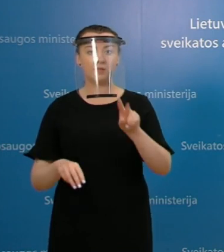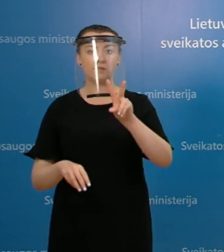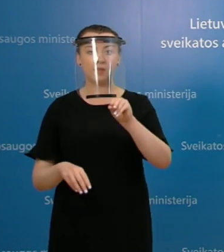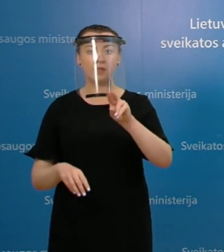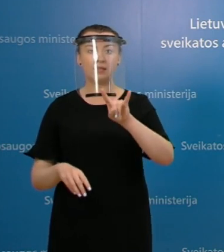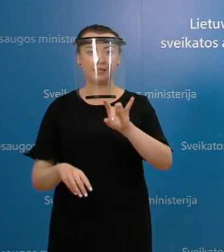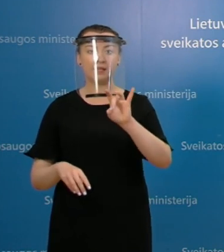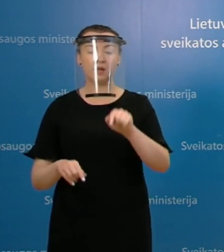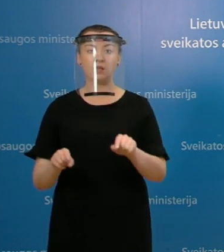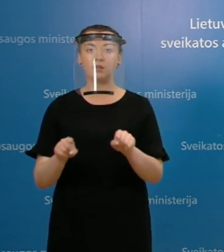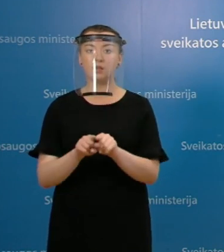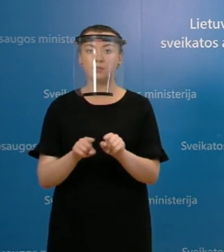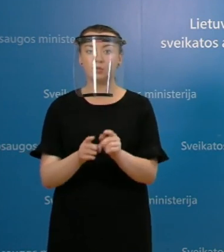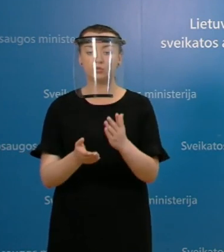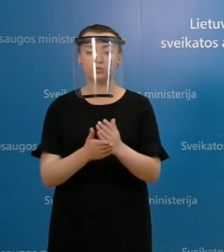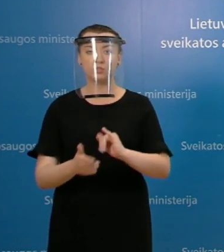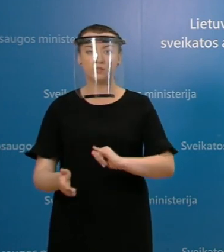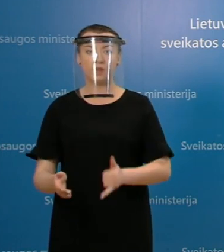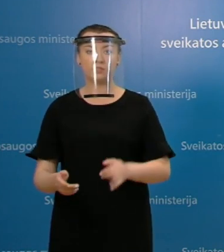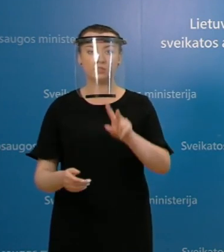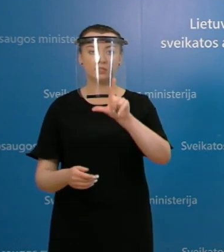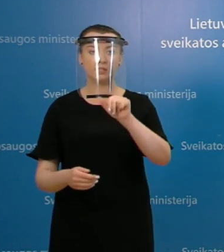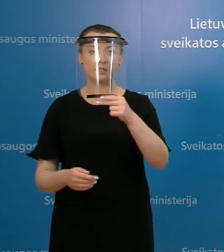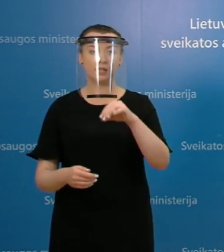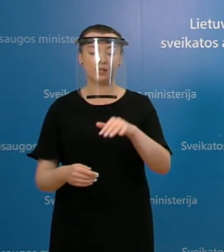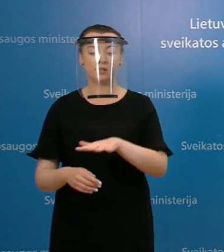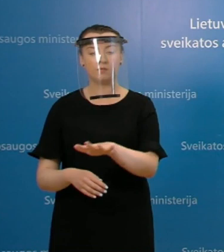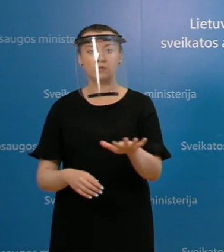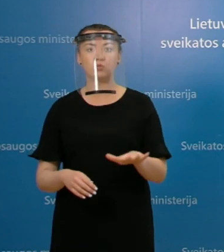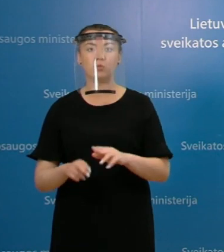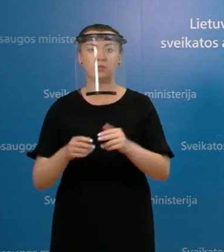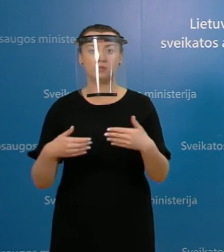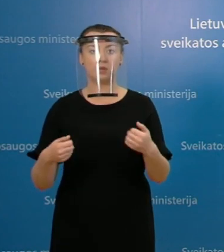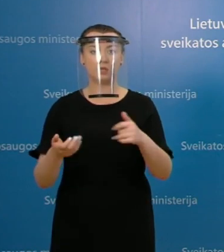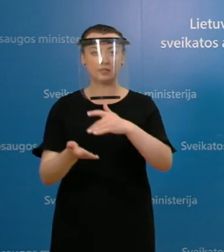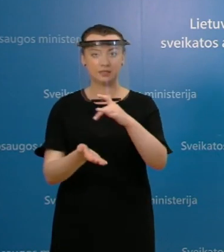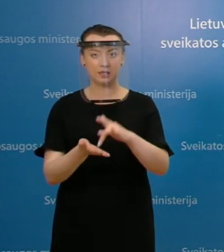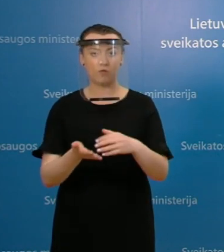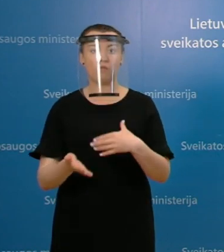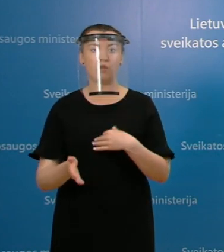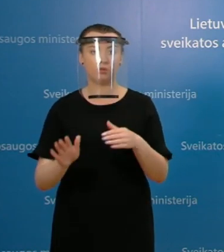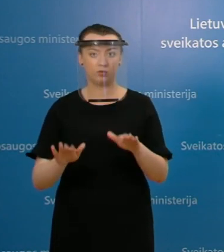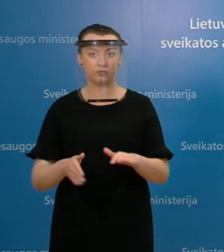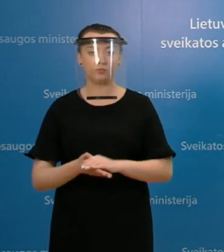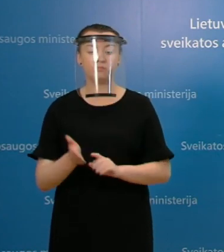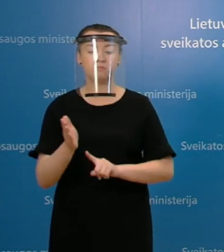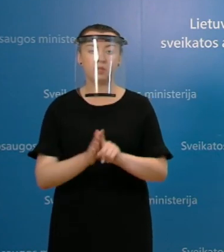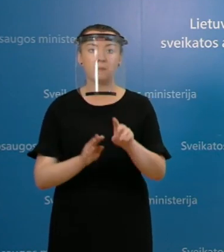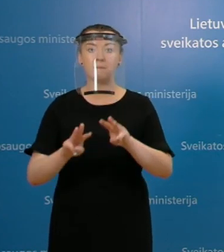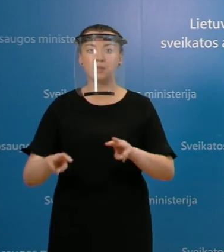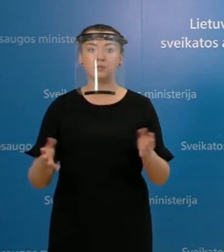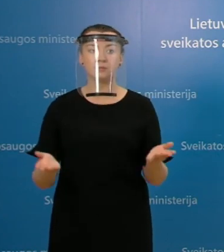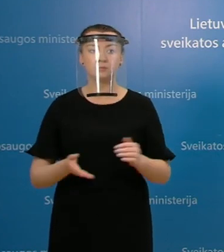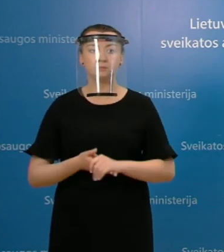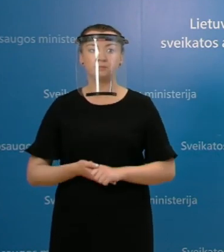Verigą ir Rolanda Lingienė iš Nacionalinio visuomenės sveikatos centro Vilniaus padalinio. Pradėsime nuo ministro.